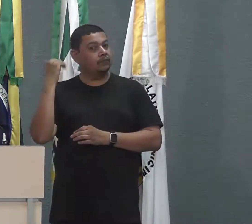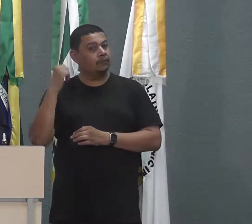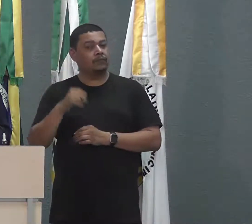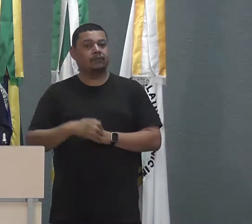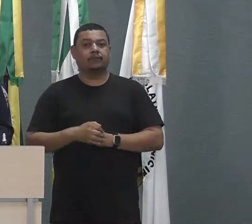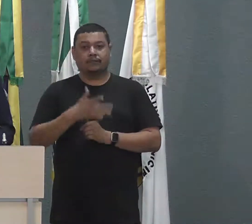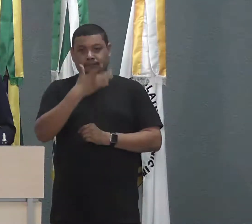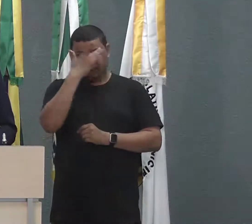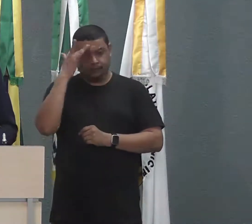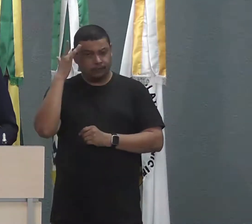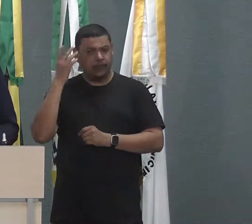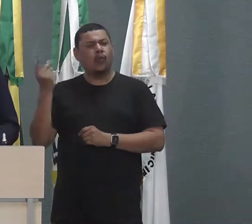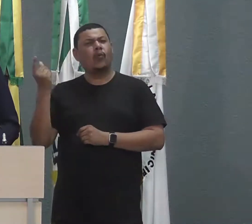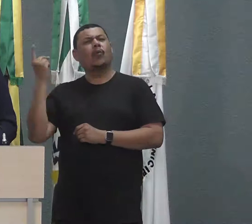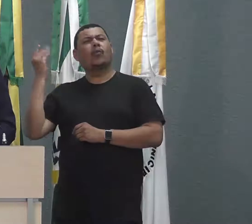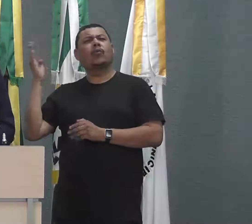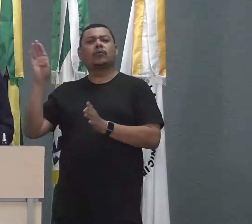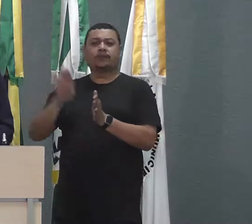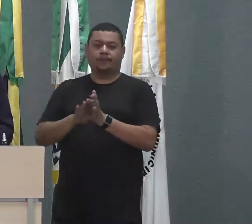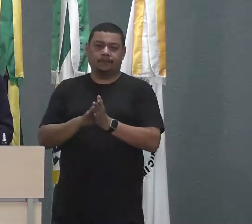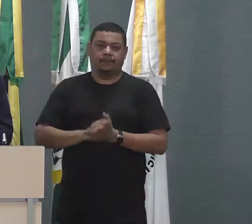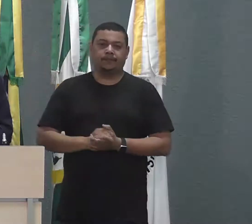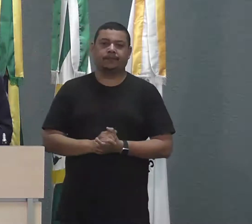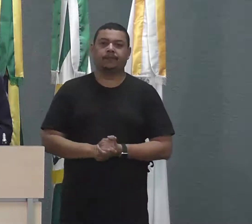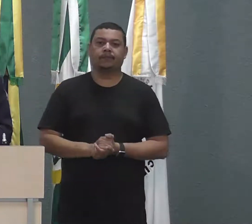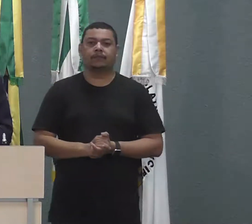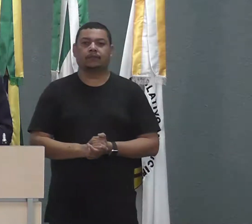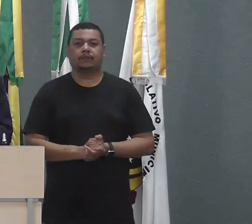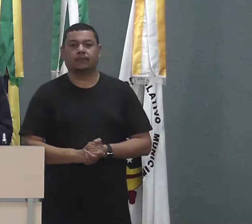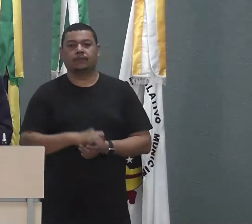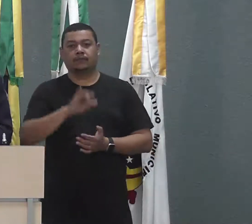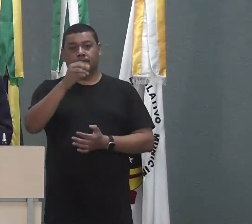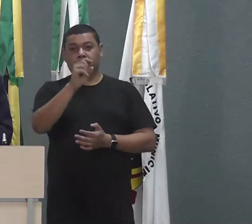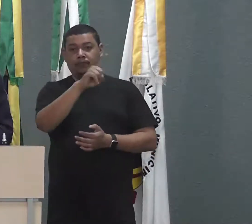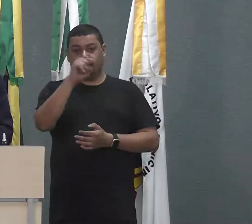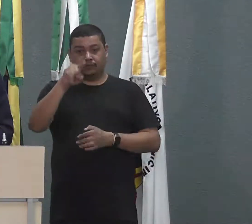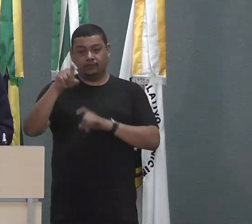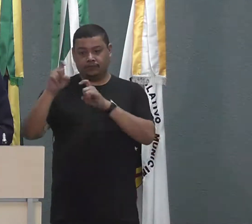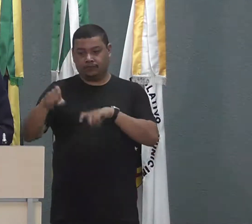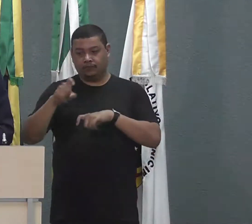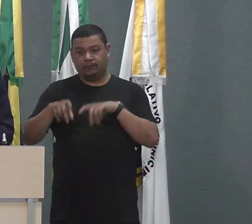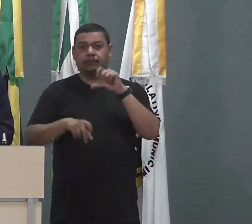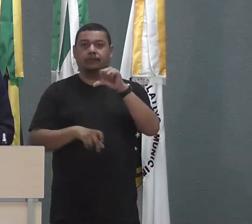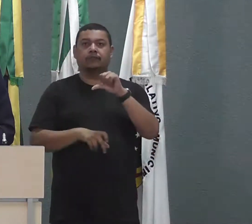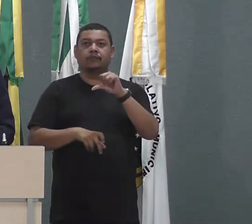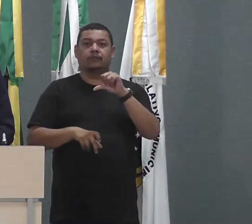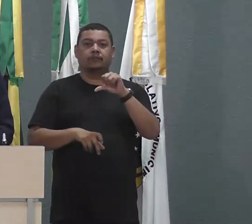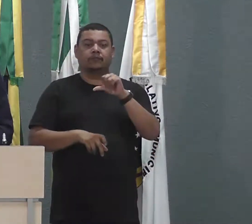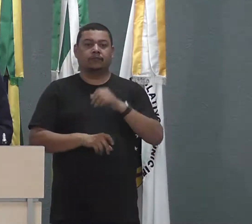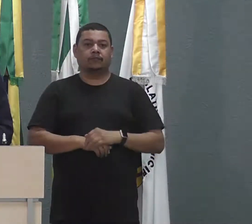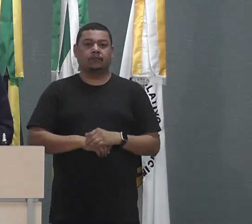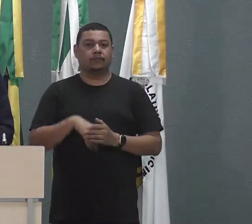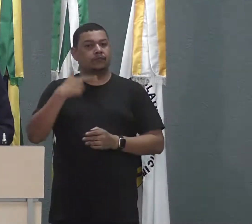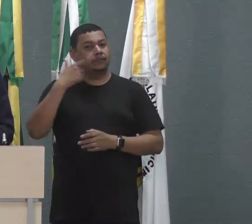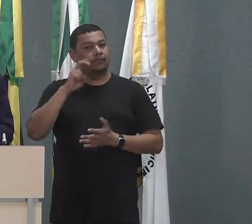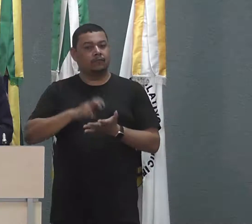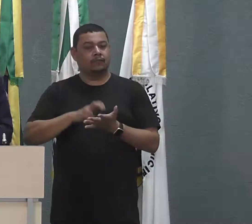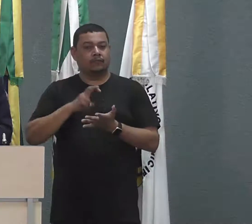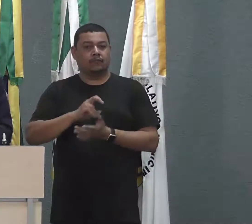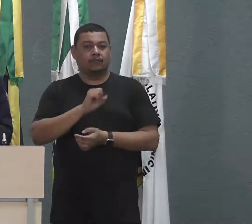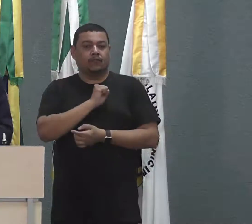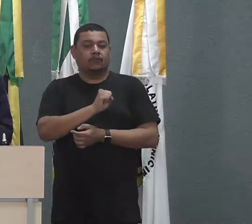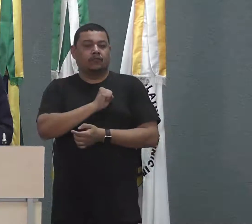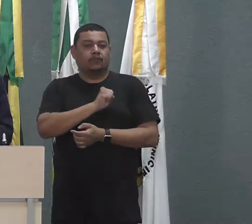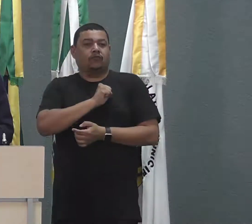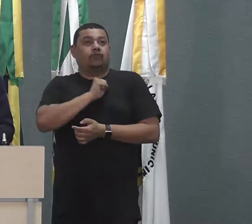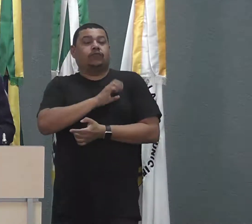de Cacoal, né? Ali o senhor João Geliardi, da linha 9, ontem de manhã sofreu um infarto e veio